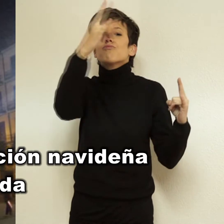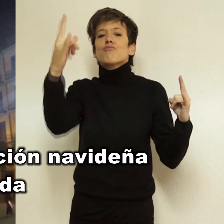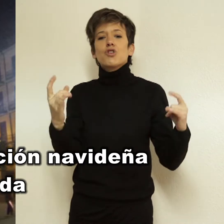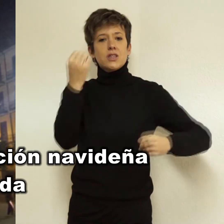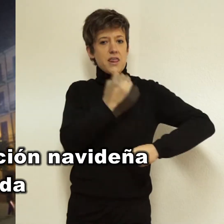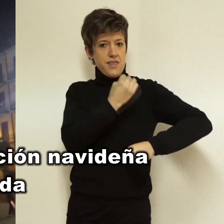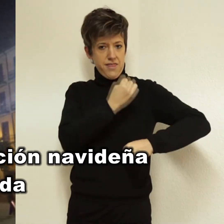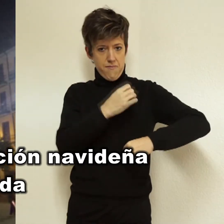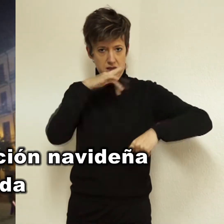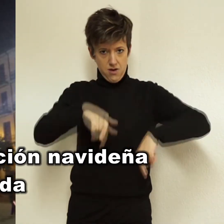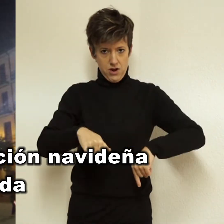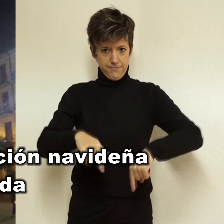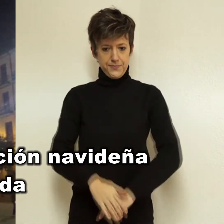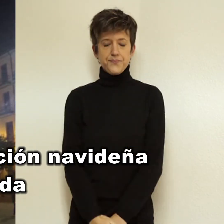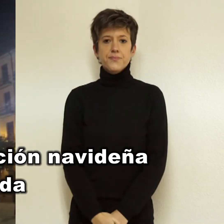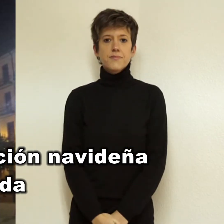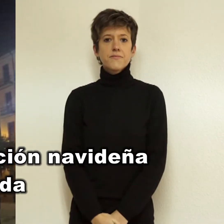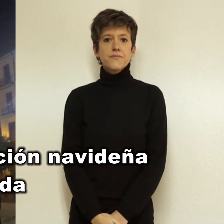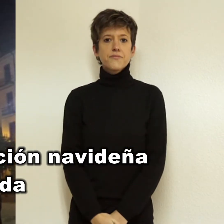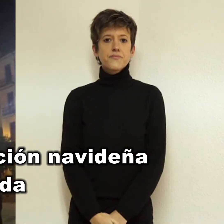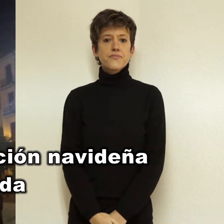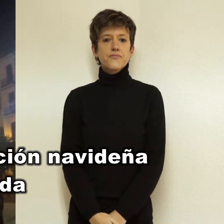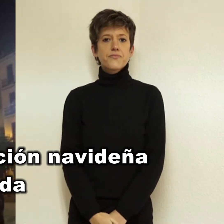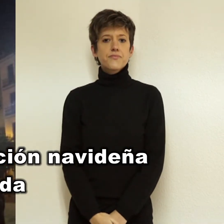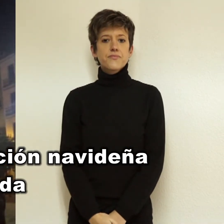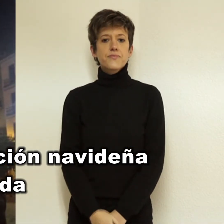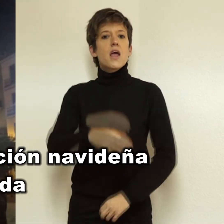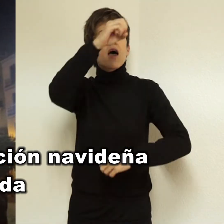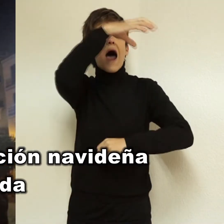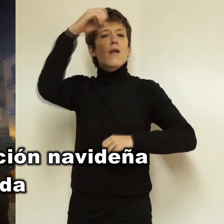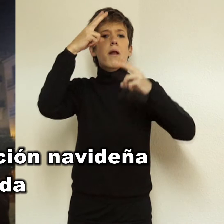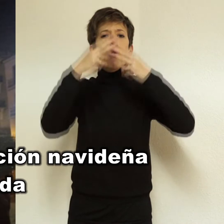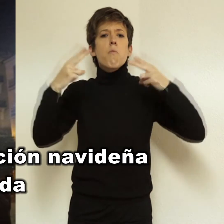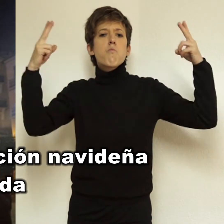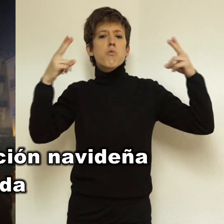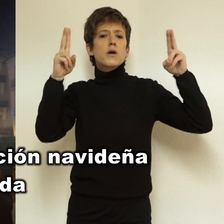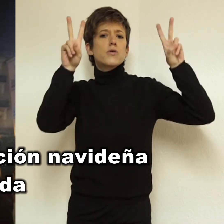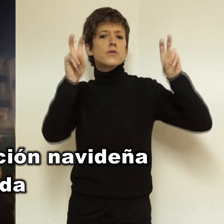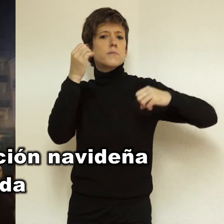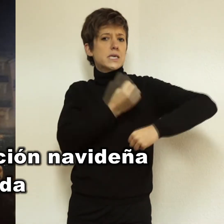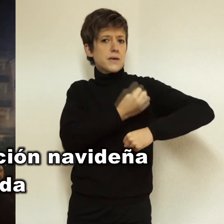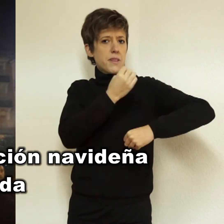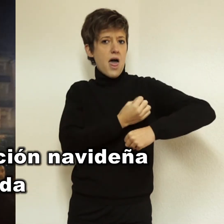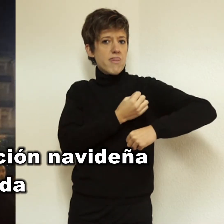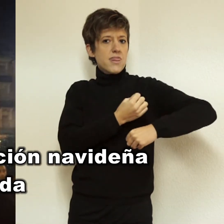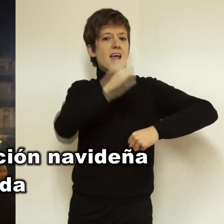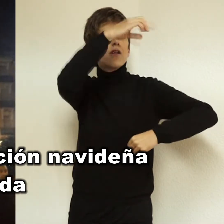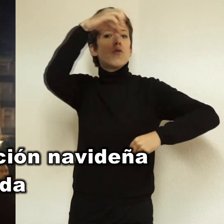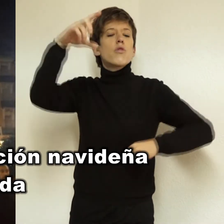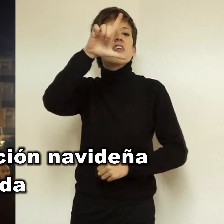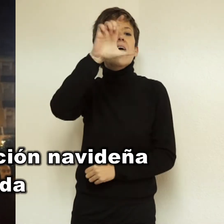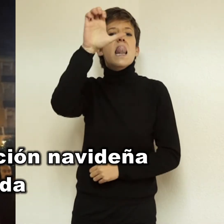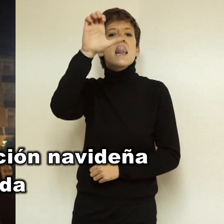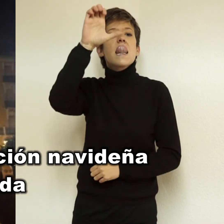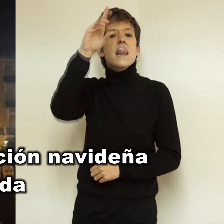de las luces de Navidad la del Puente de la Constitución y la Inmaculada. El alumbrado público navideño, que utiliza luminarias LED